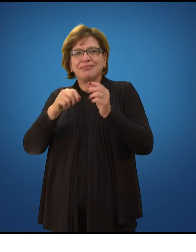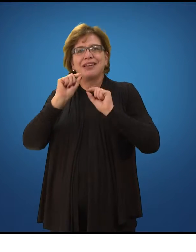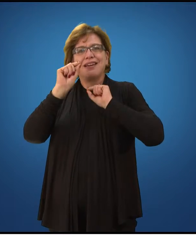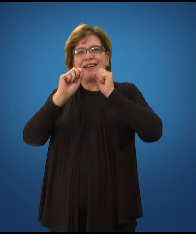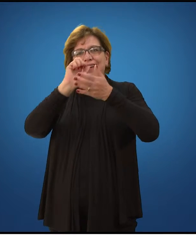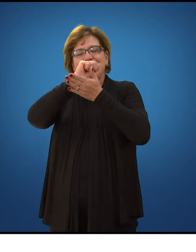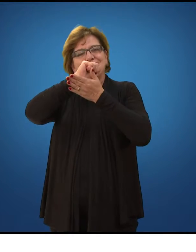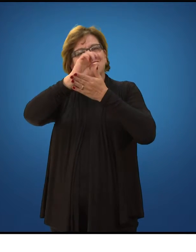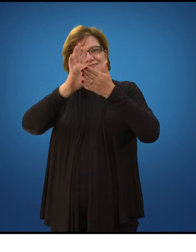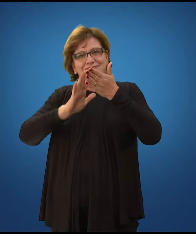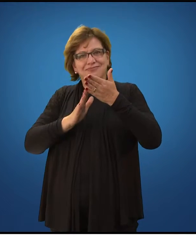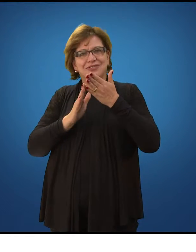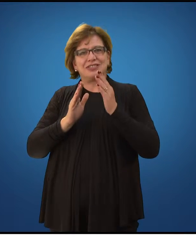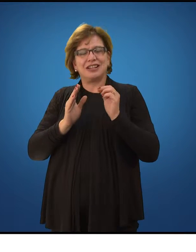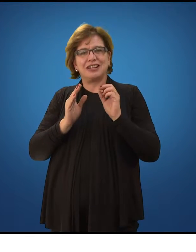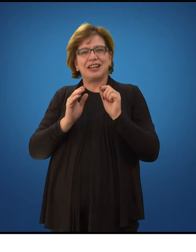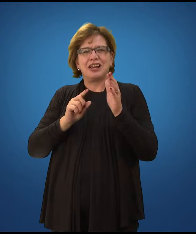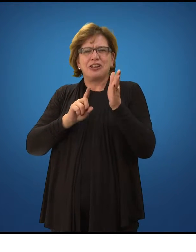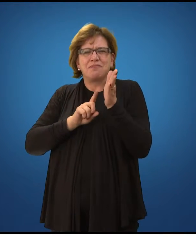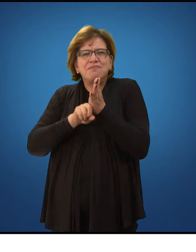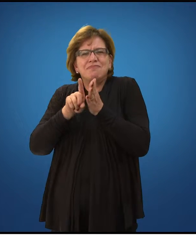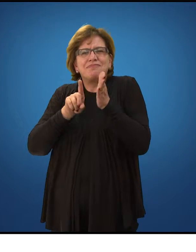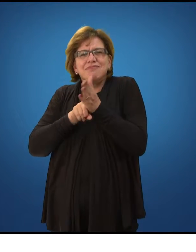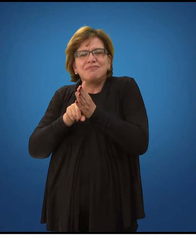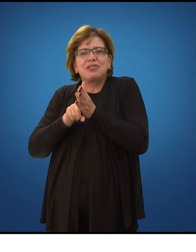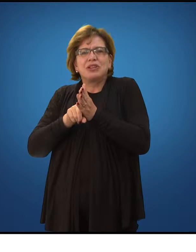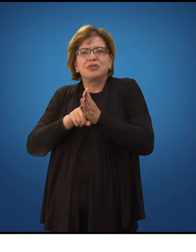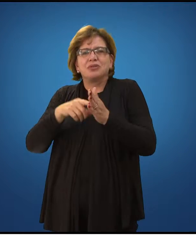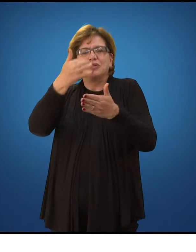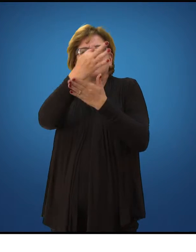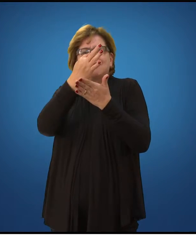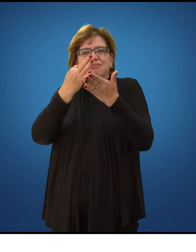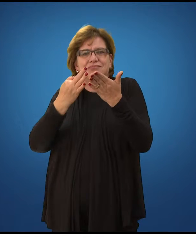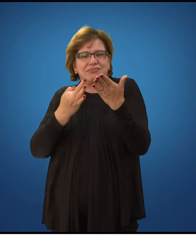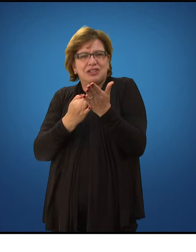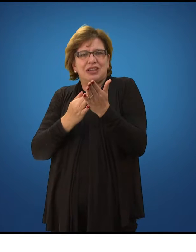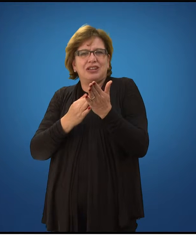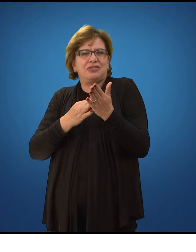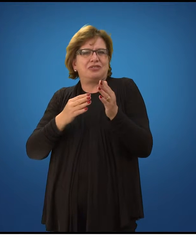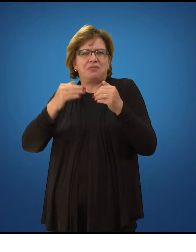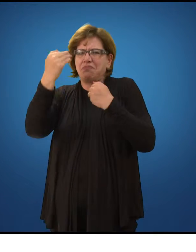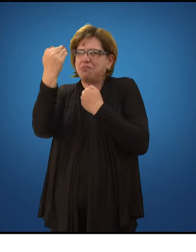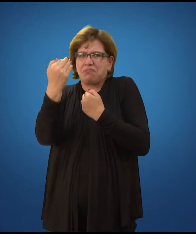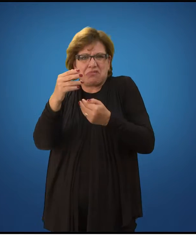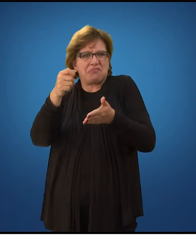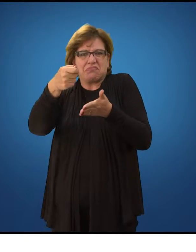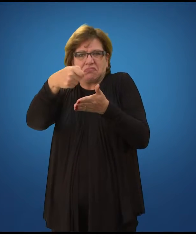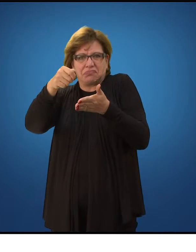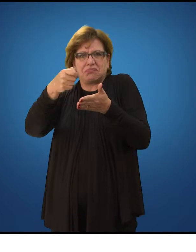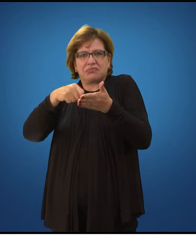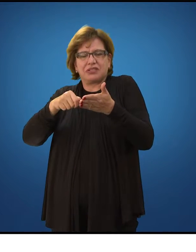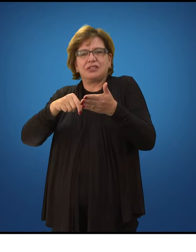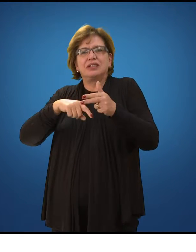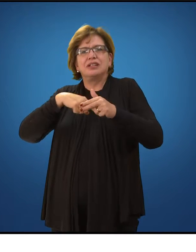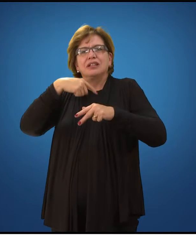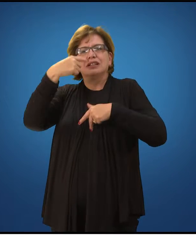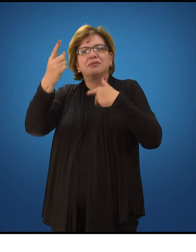questionários, textos diversos e provas, né? E num terceiro